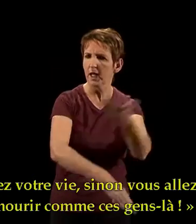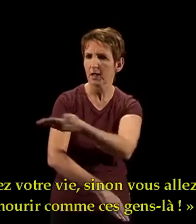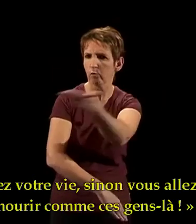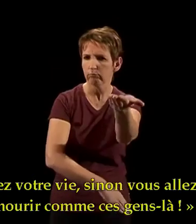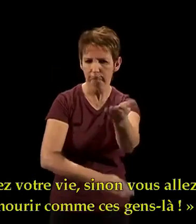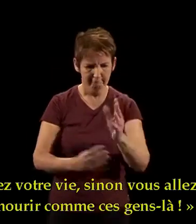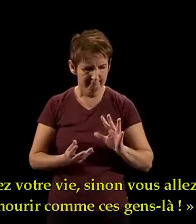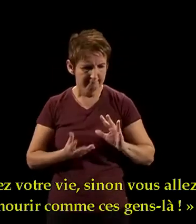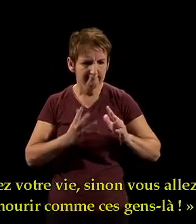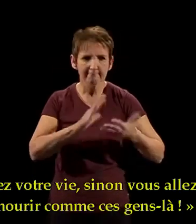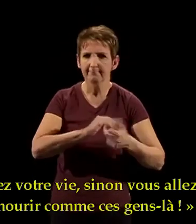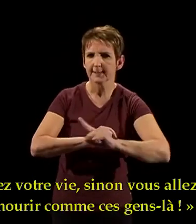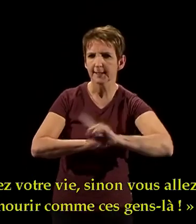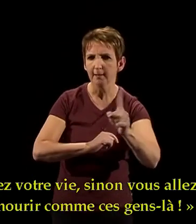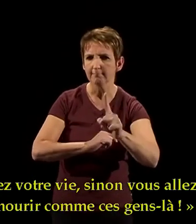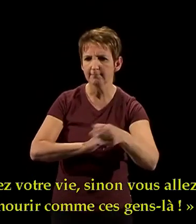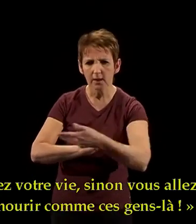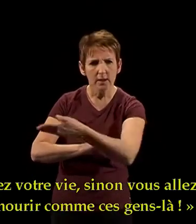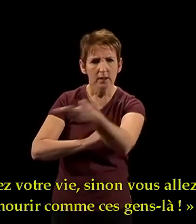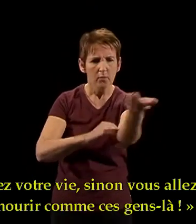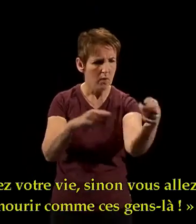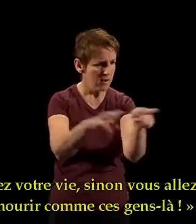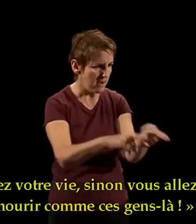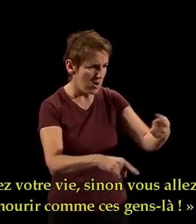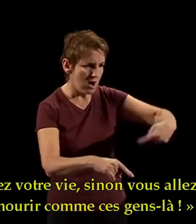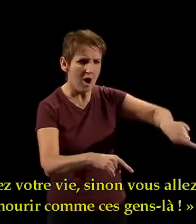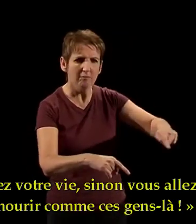changez votre vie, sinon vous allez tous mourir comme ces gens-là.